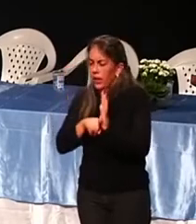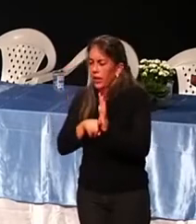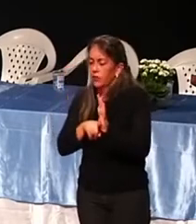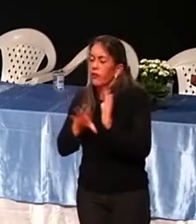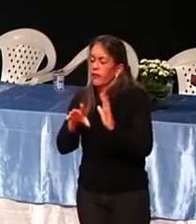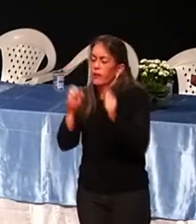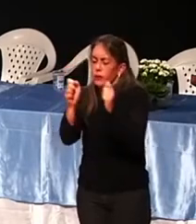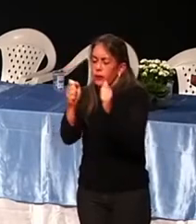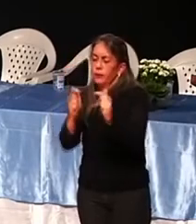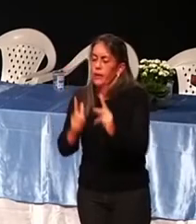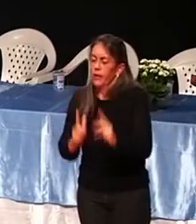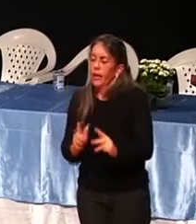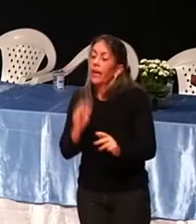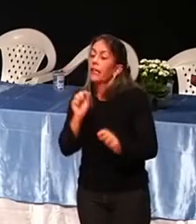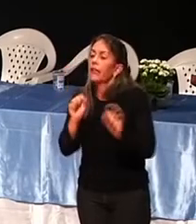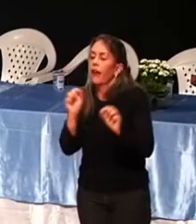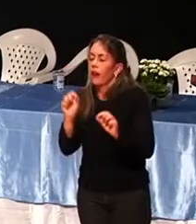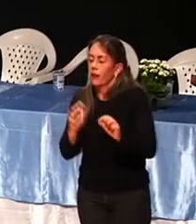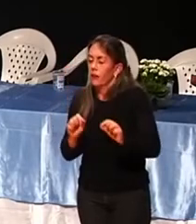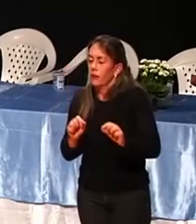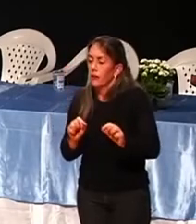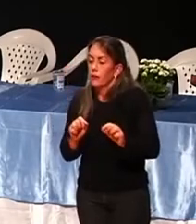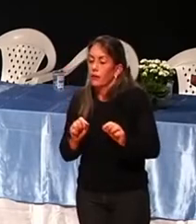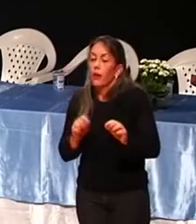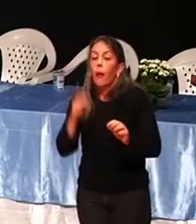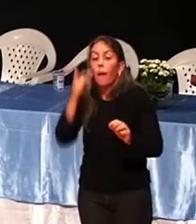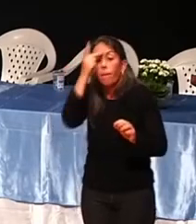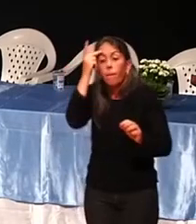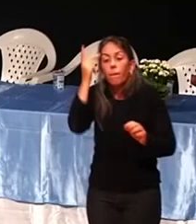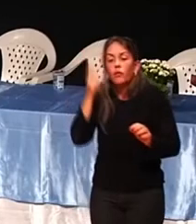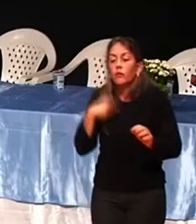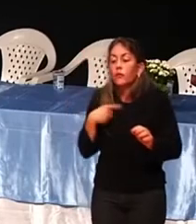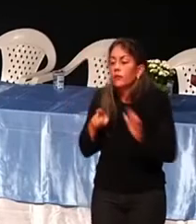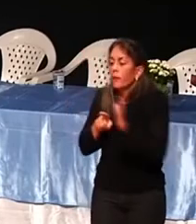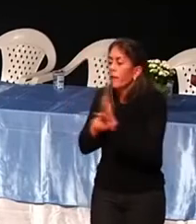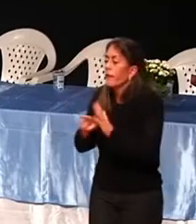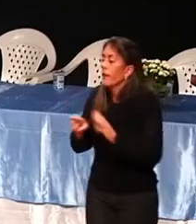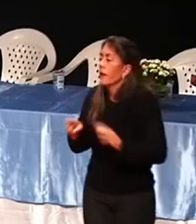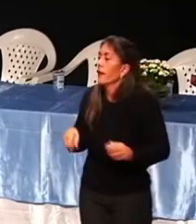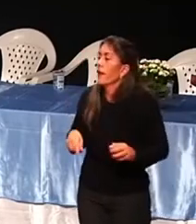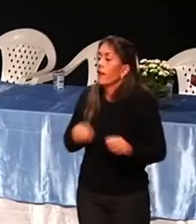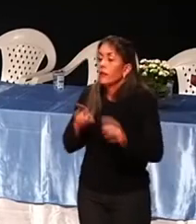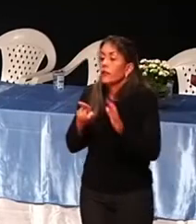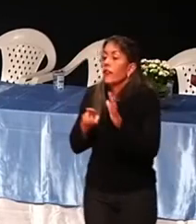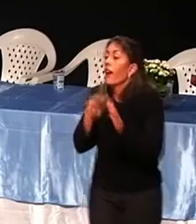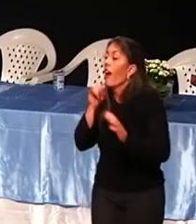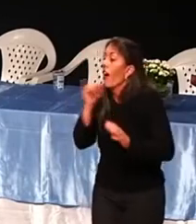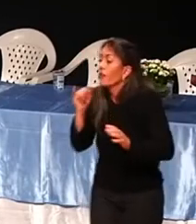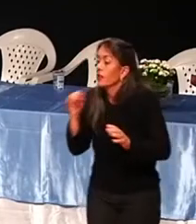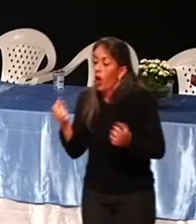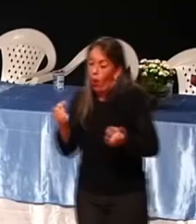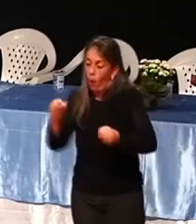Negativo é aquela pessoa que você fala assim, comprei uma moto nova. Ela vira pra você, quero ver, paga agora.